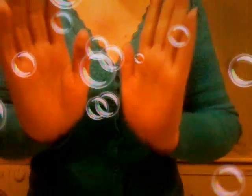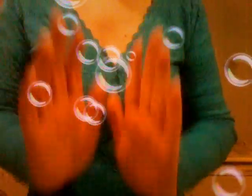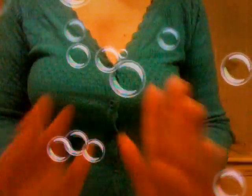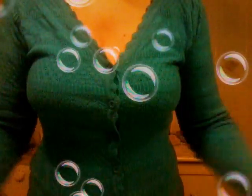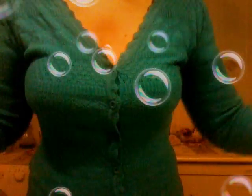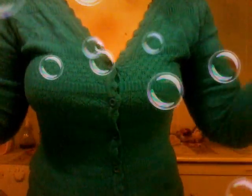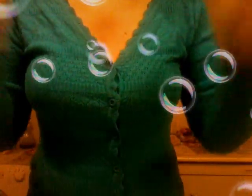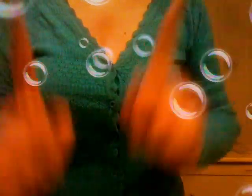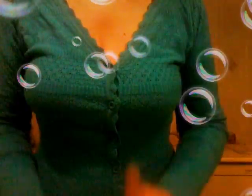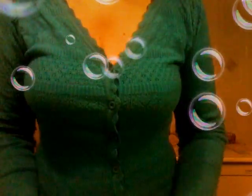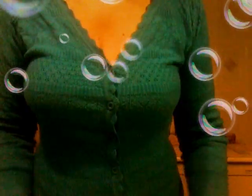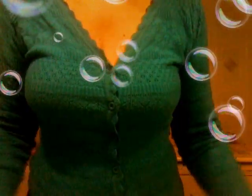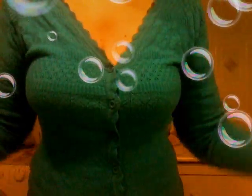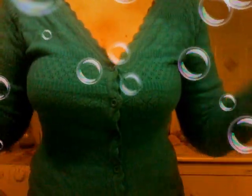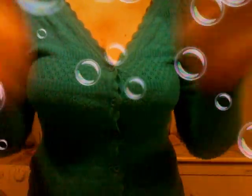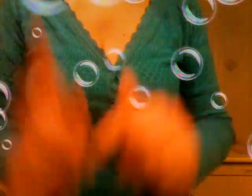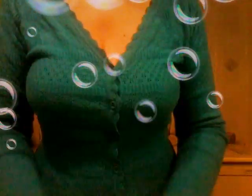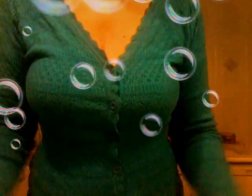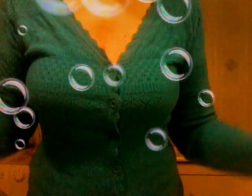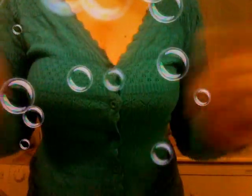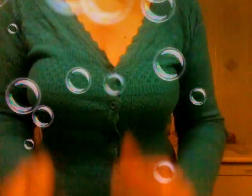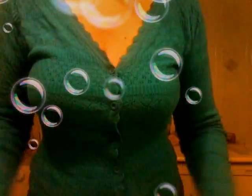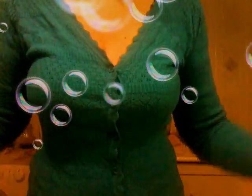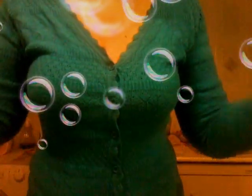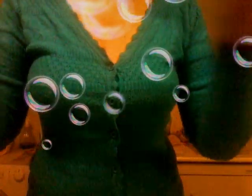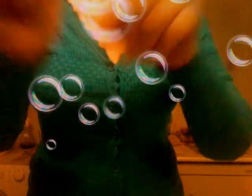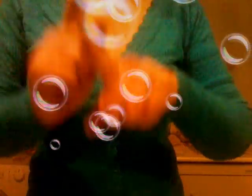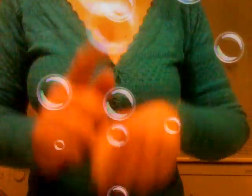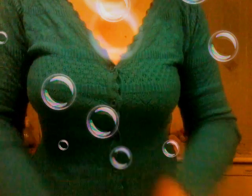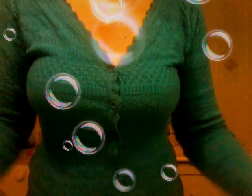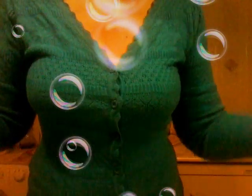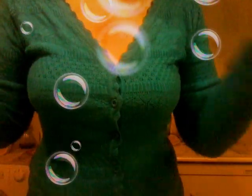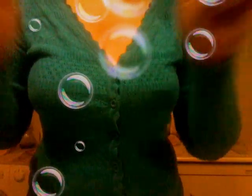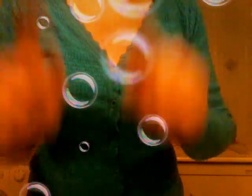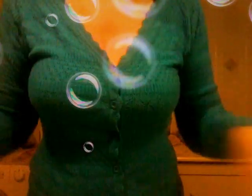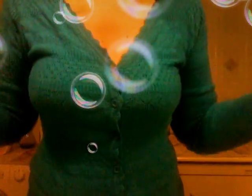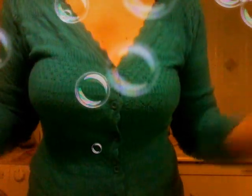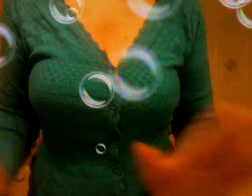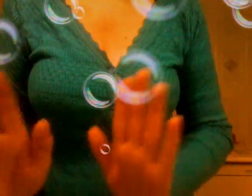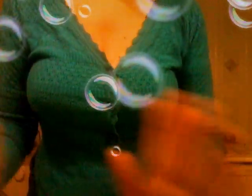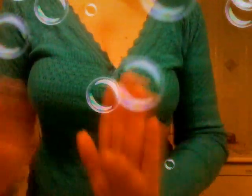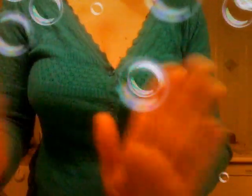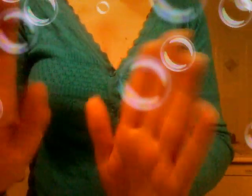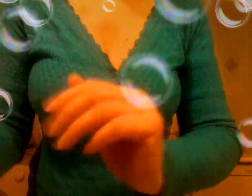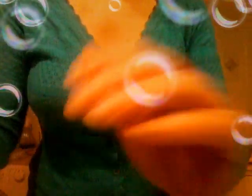e ciao ciao dalla vostra ciao ciao ciao Ciao!